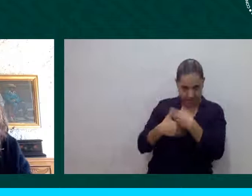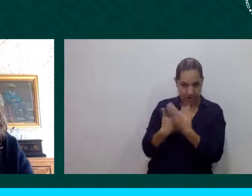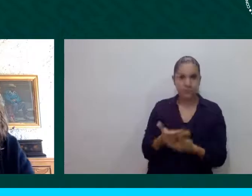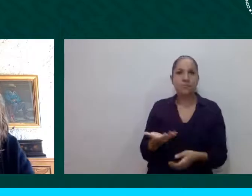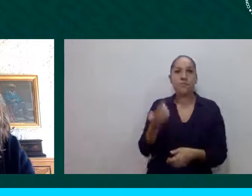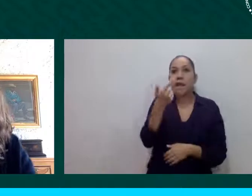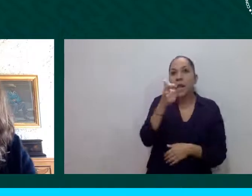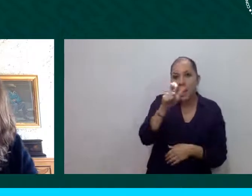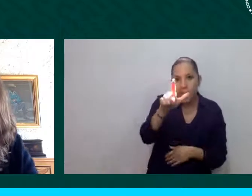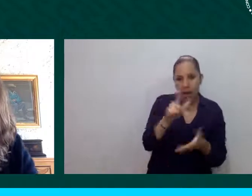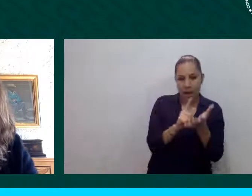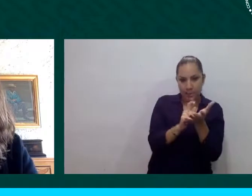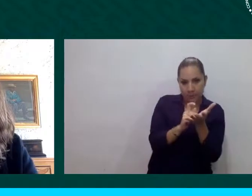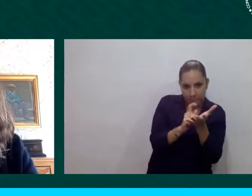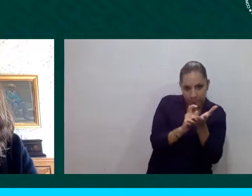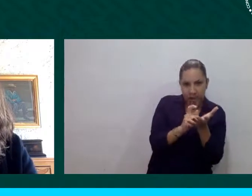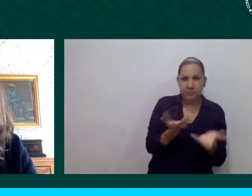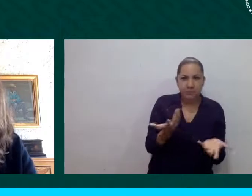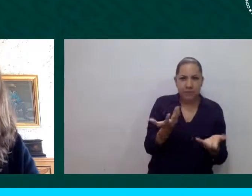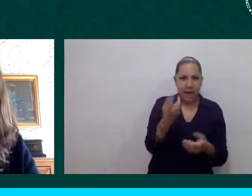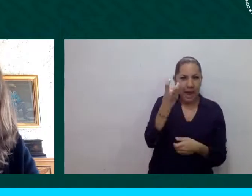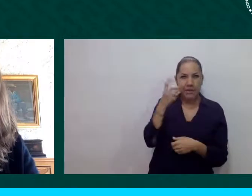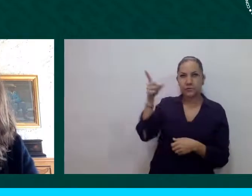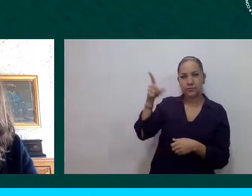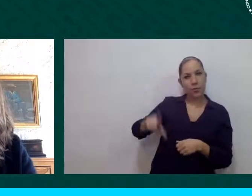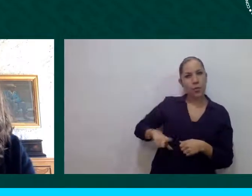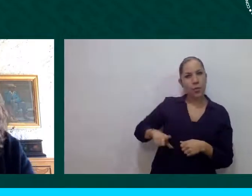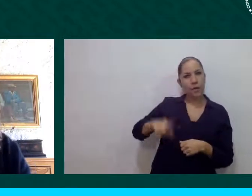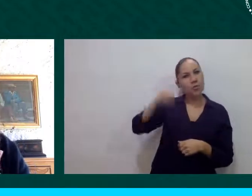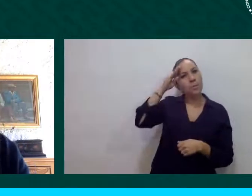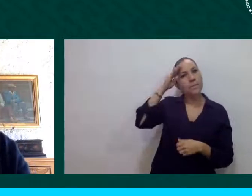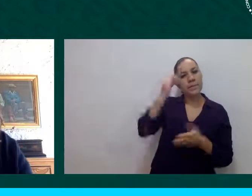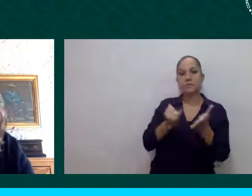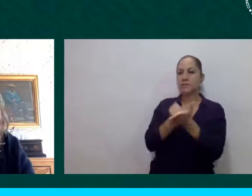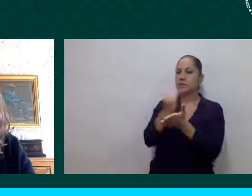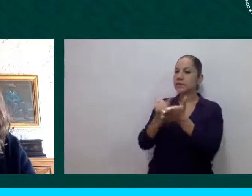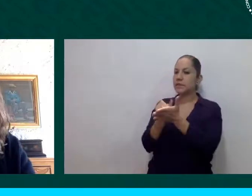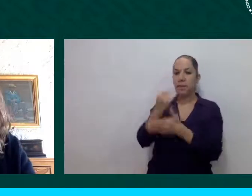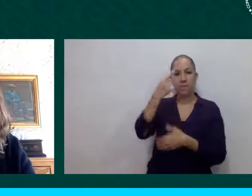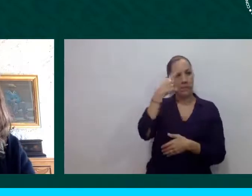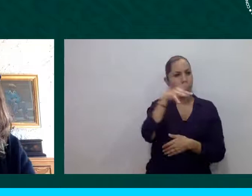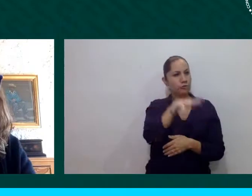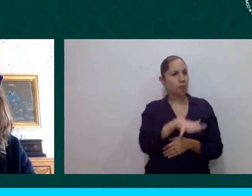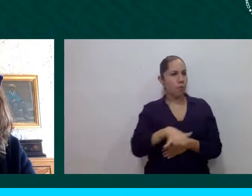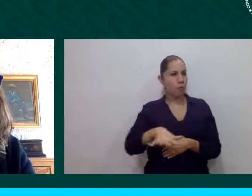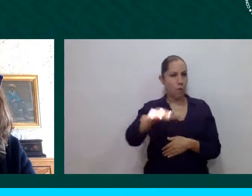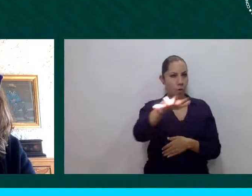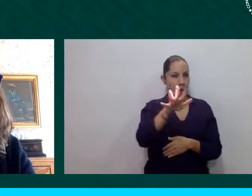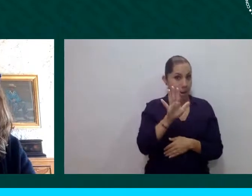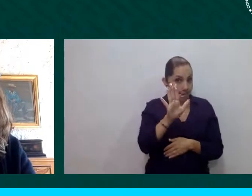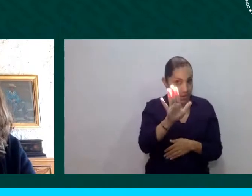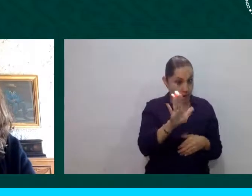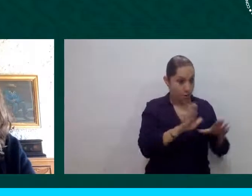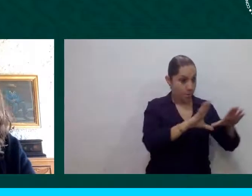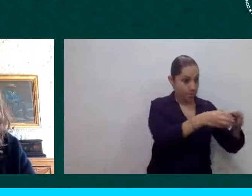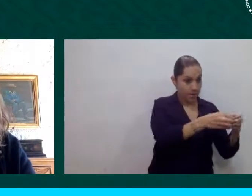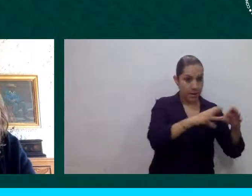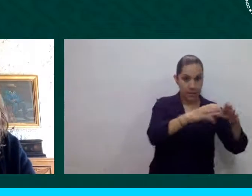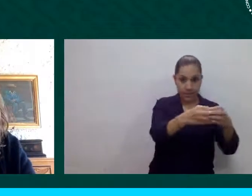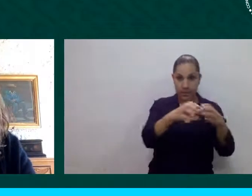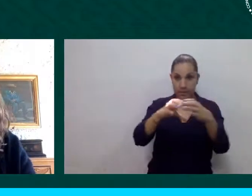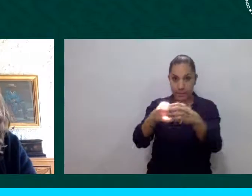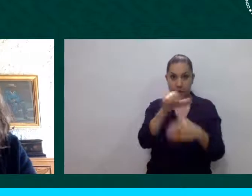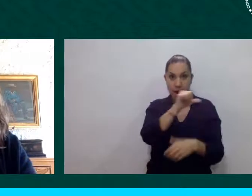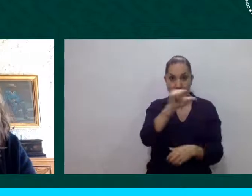neutrales, pues no lo son cuando se trata de grupos de atención prioritaria. Y específicamente las personas en situación de movilidad, pues no pueden